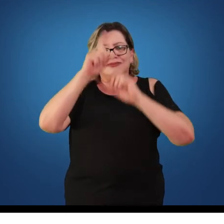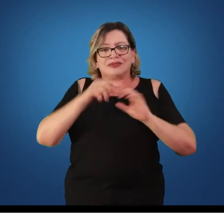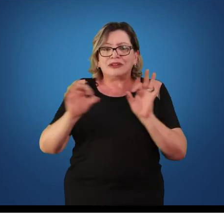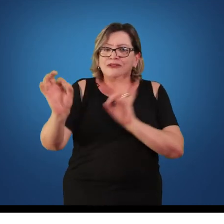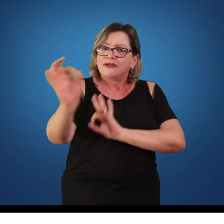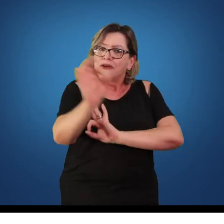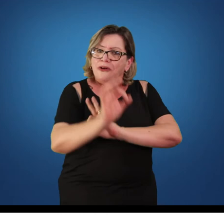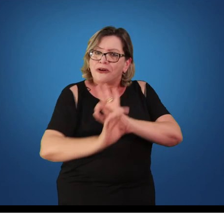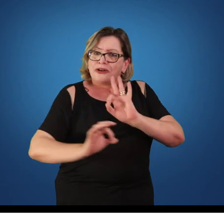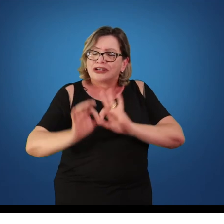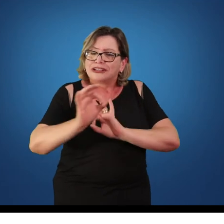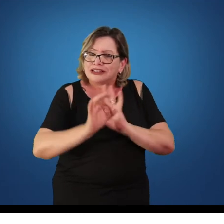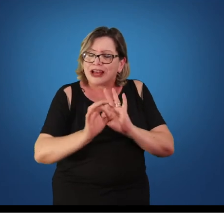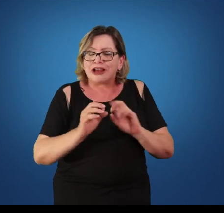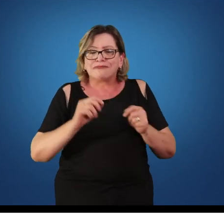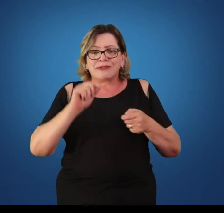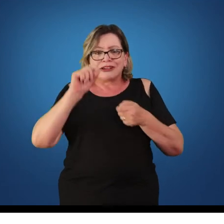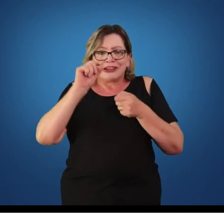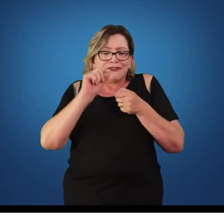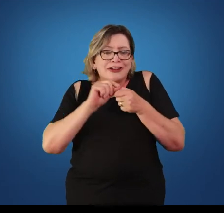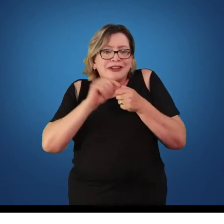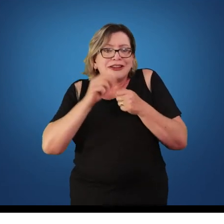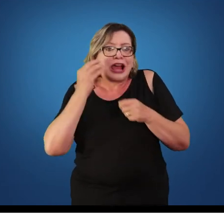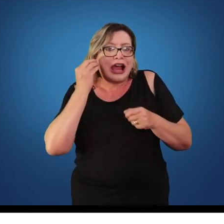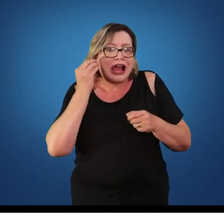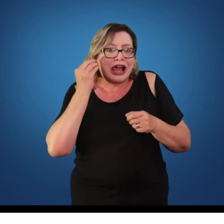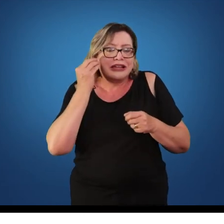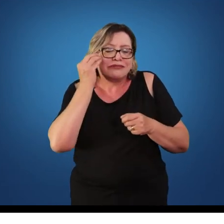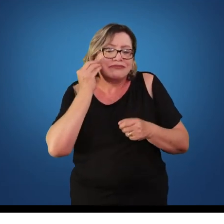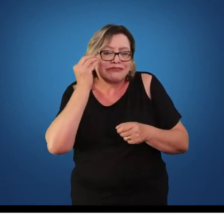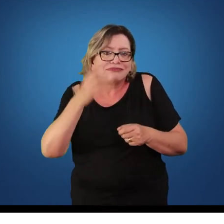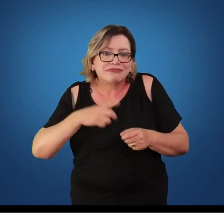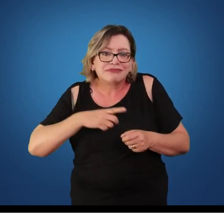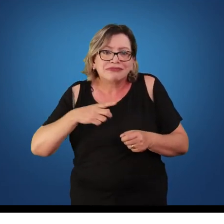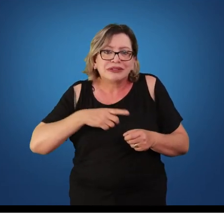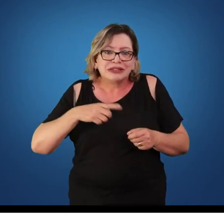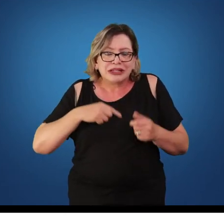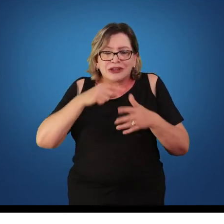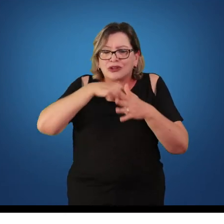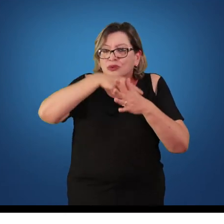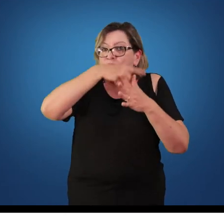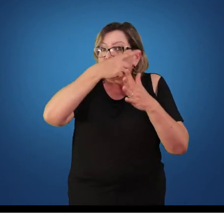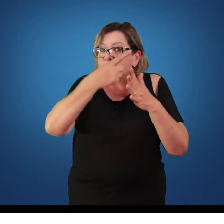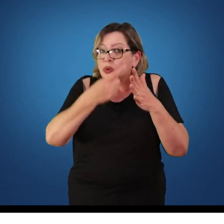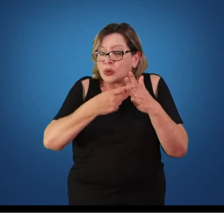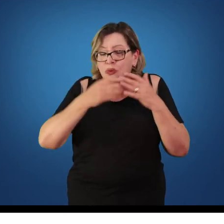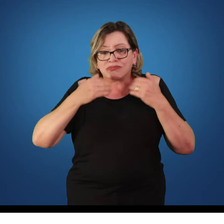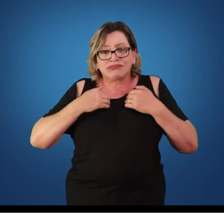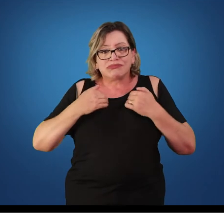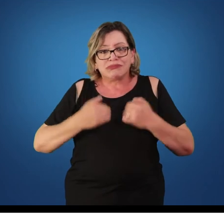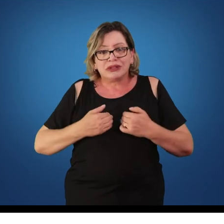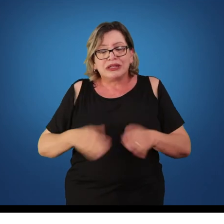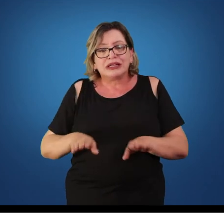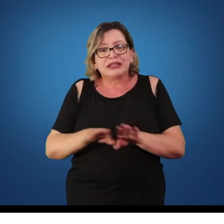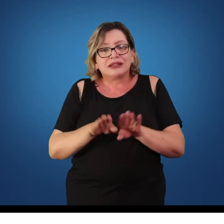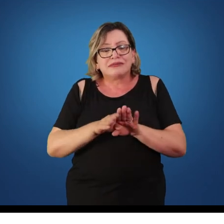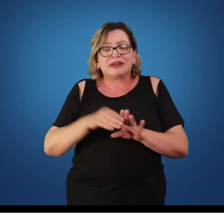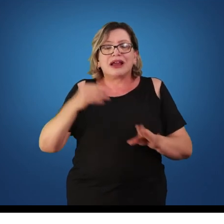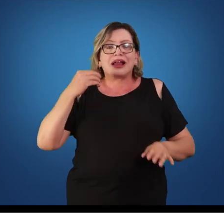alunos tenham experiências relacionadas a todos os elementos corporais e tenham experiências dentro dos campos